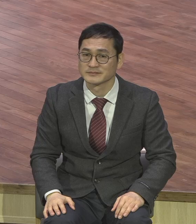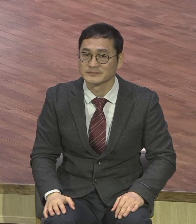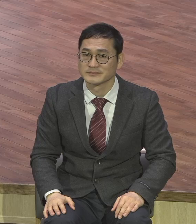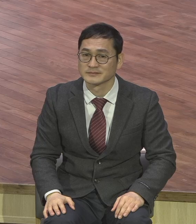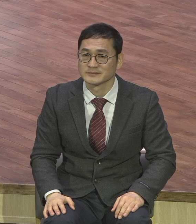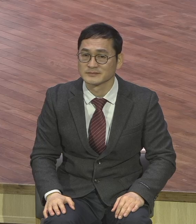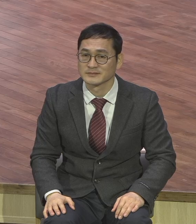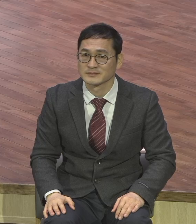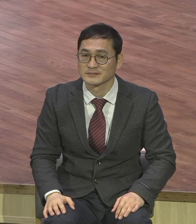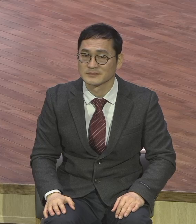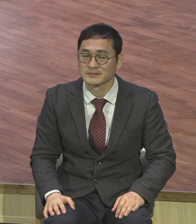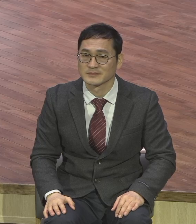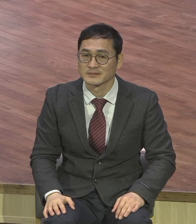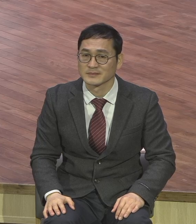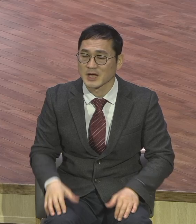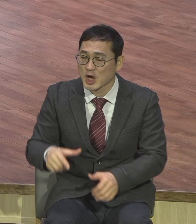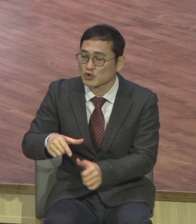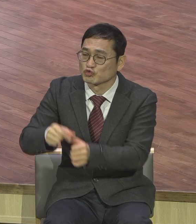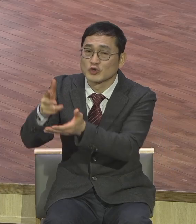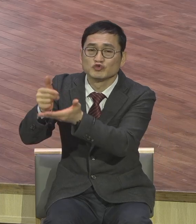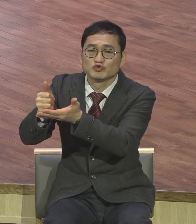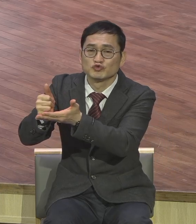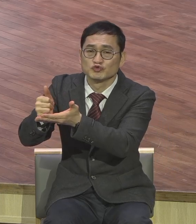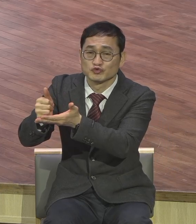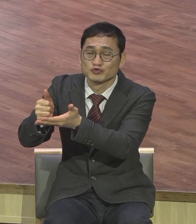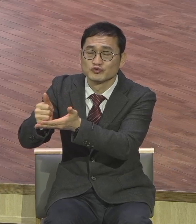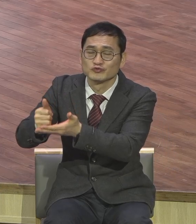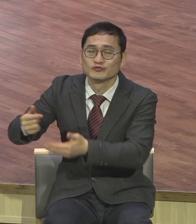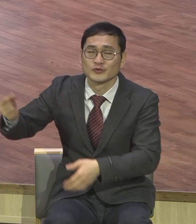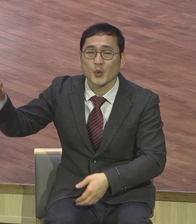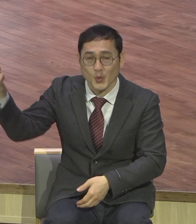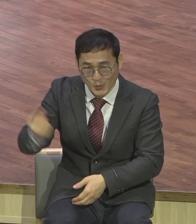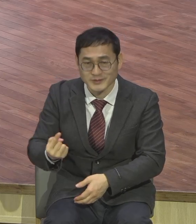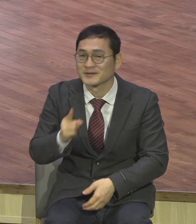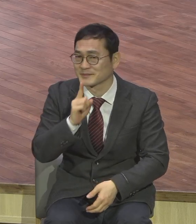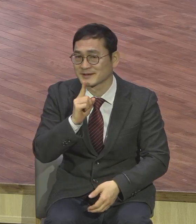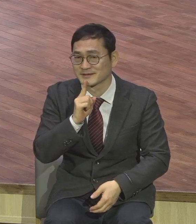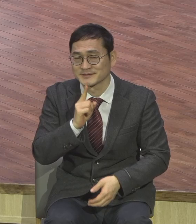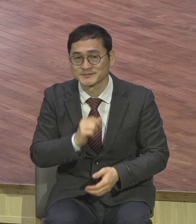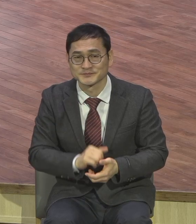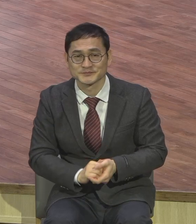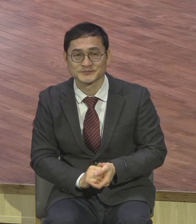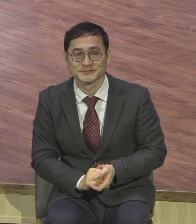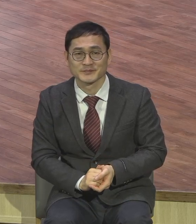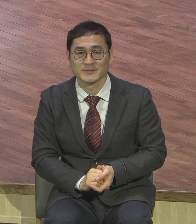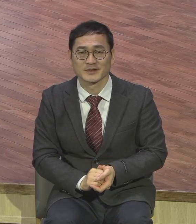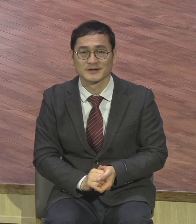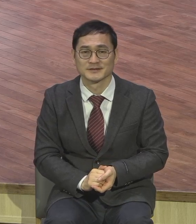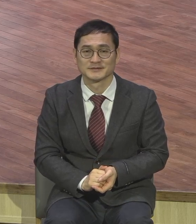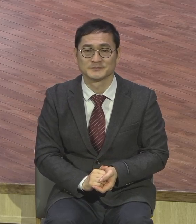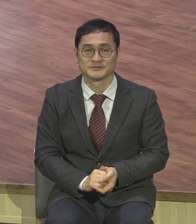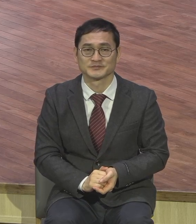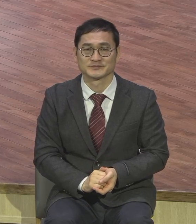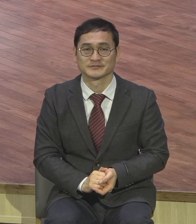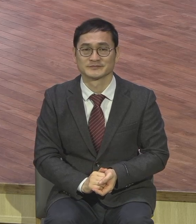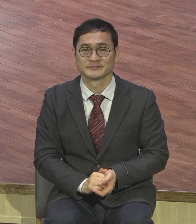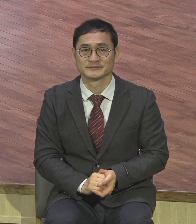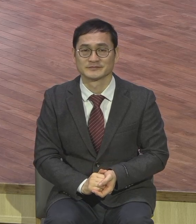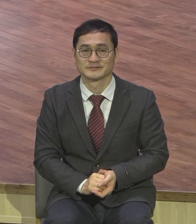신앙을 가져왔기 때문에 따위세 자손을 통하여 인류 구원할 메시야가 온다라는 사실을